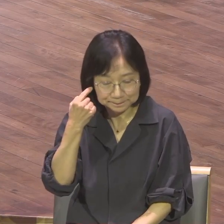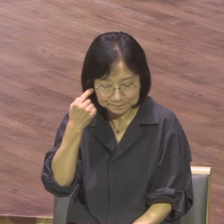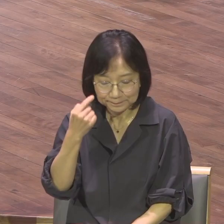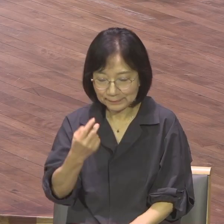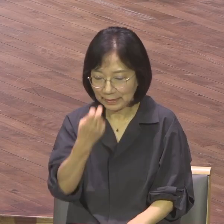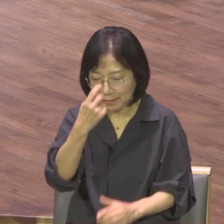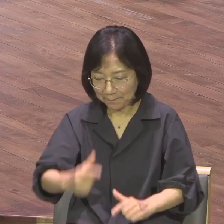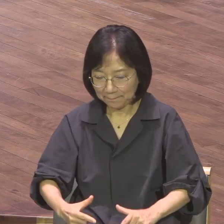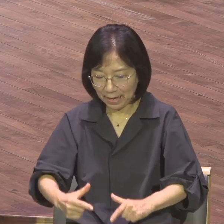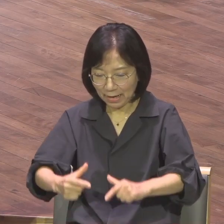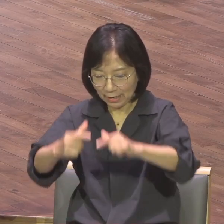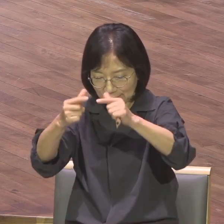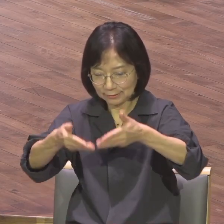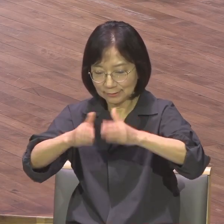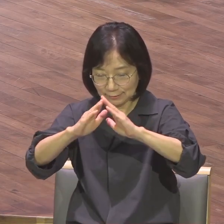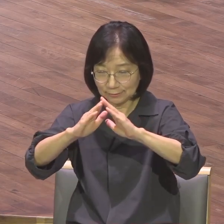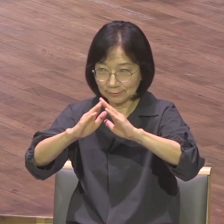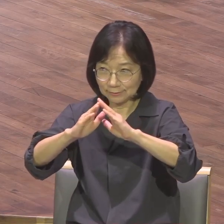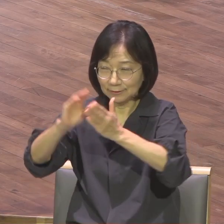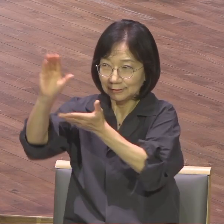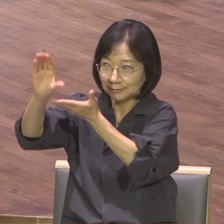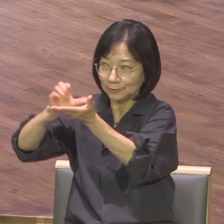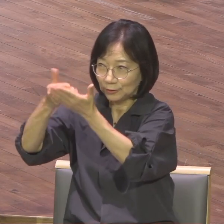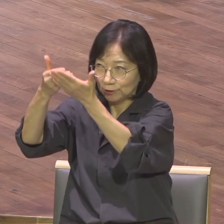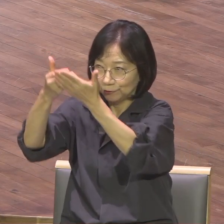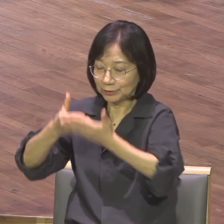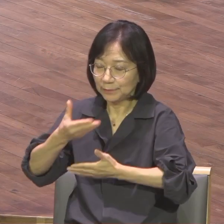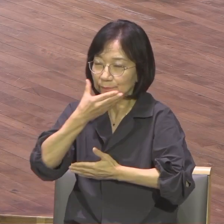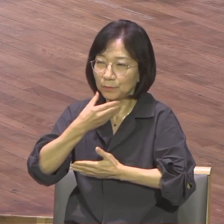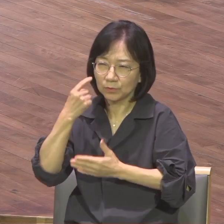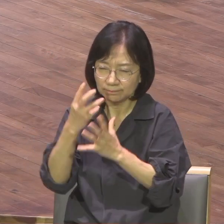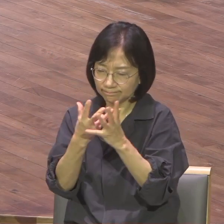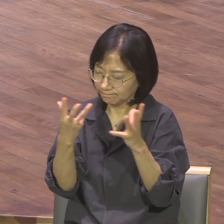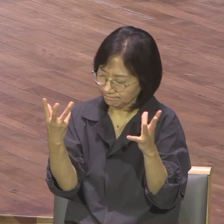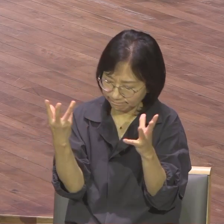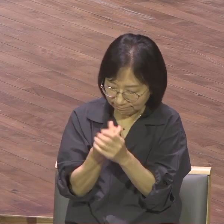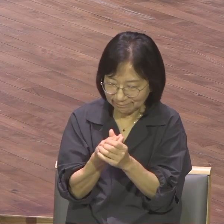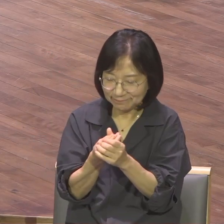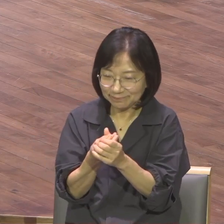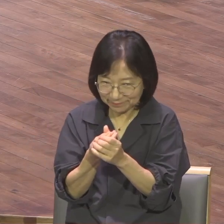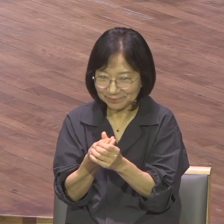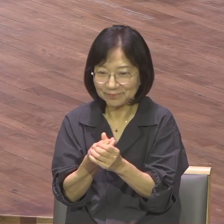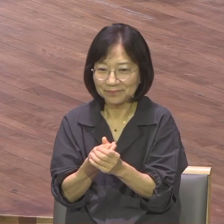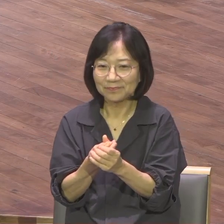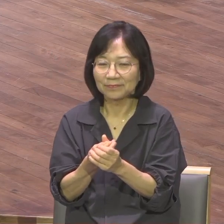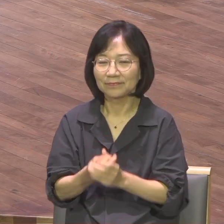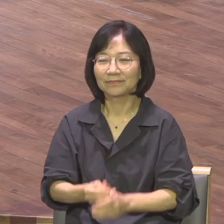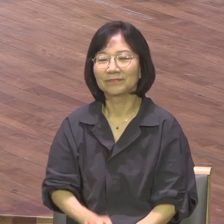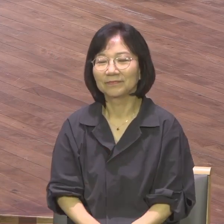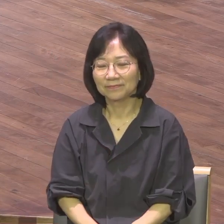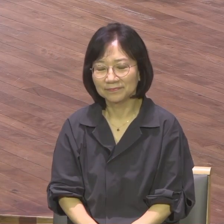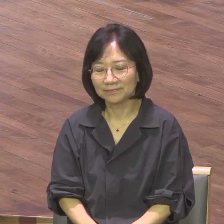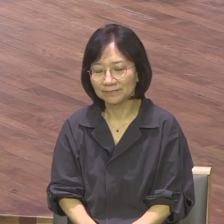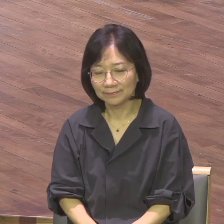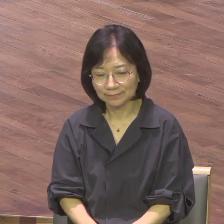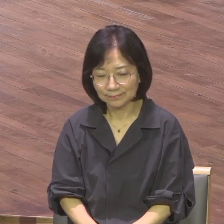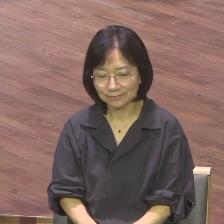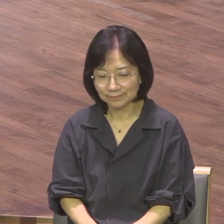확립하는 가장 중요한 응답의 시간표로 바울이 인도를 받았습니다. 최근에 보니까 6월,